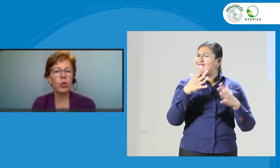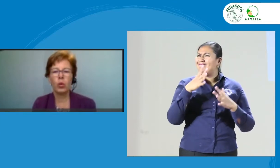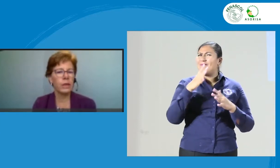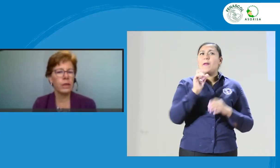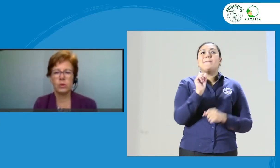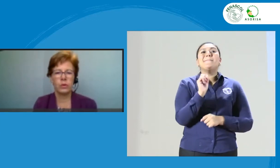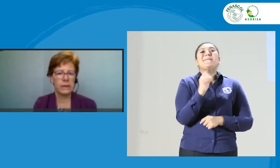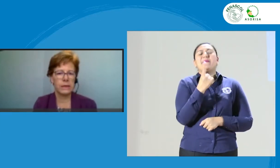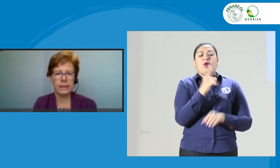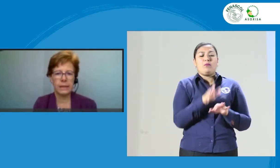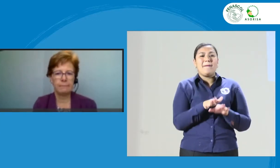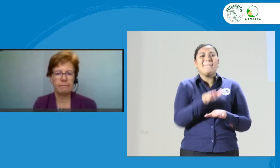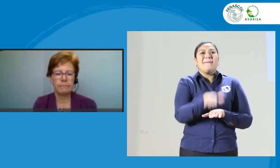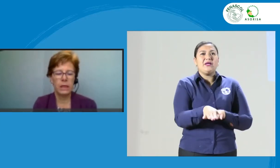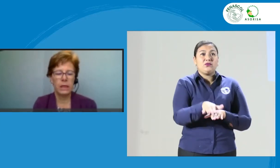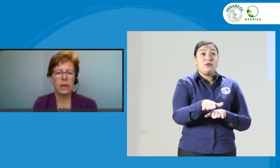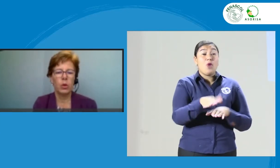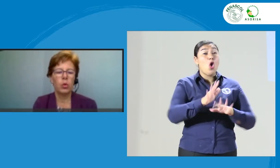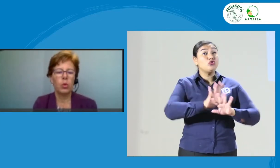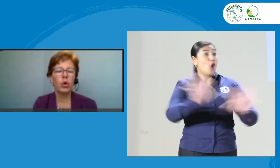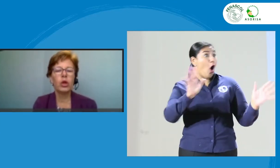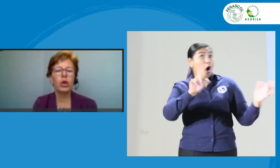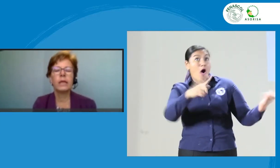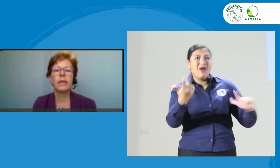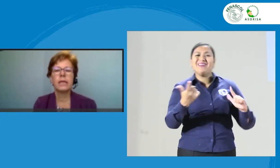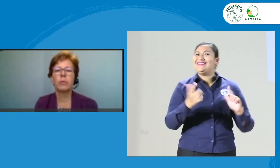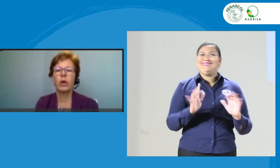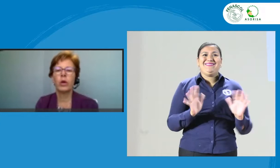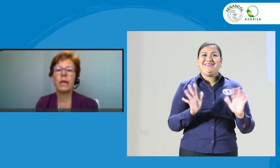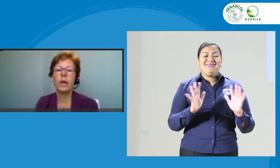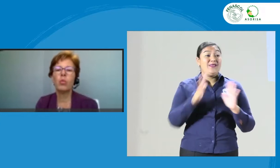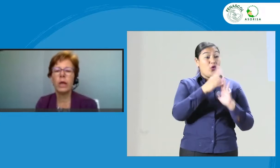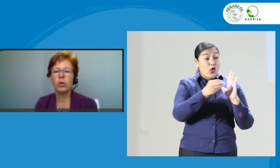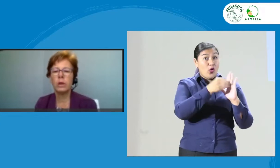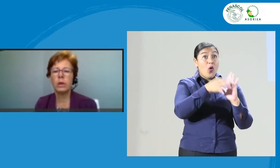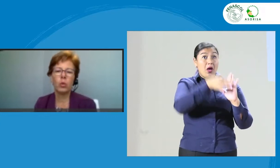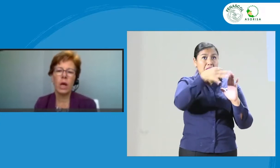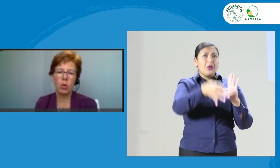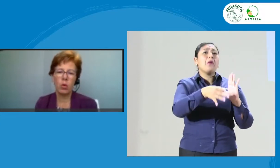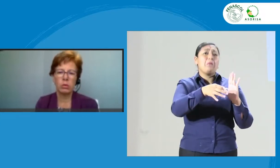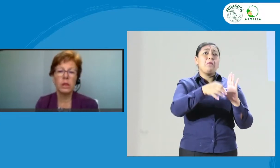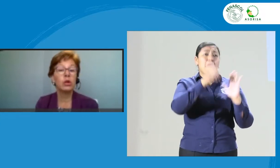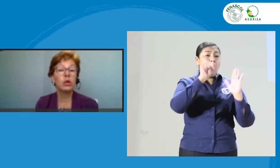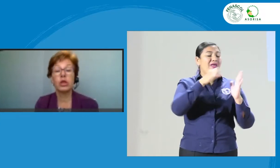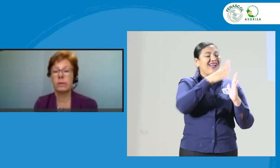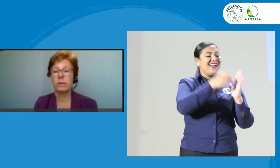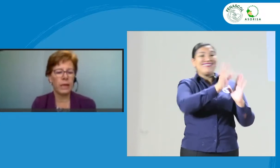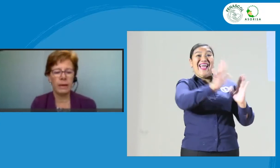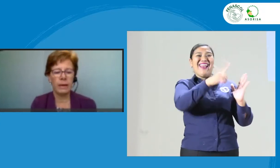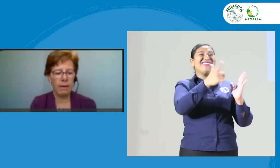no es suficiente. Un código de ética se puede quedar muerto entre un cajón y no sirve para nada.